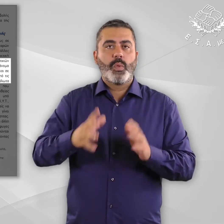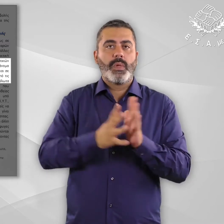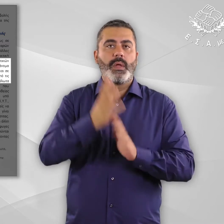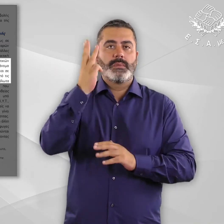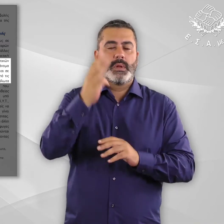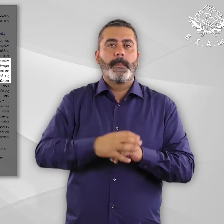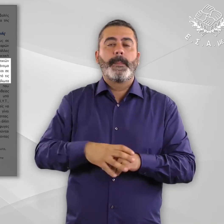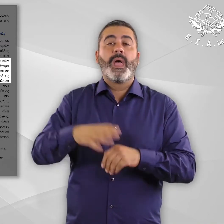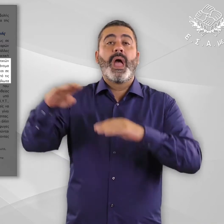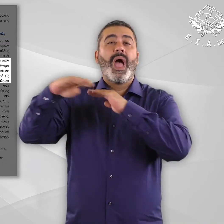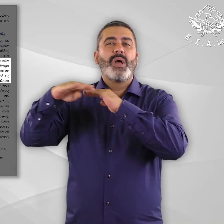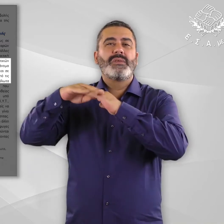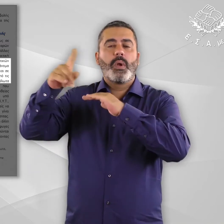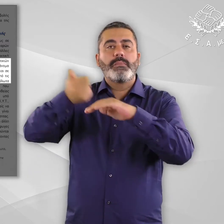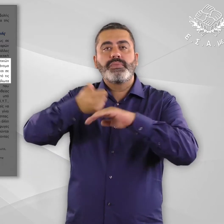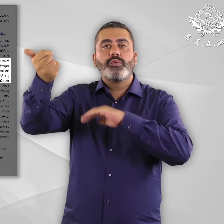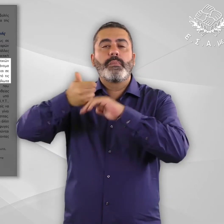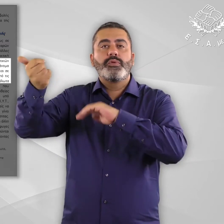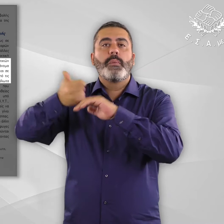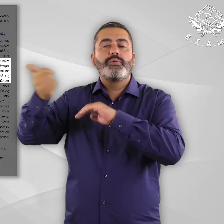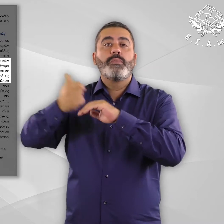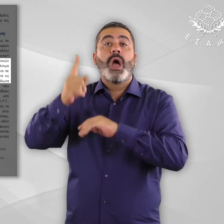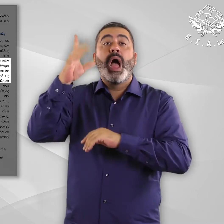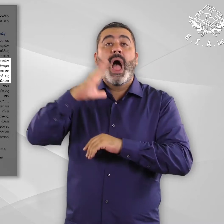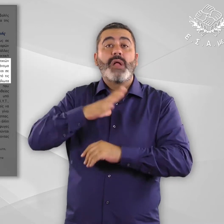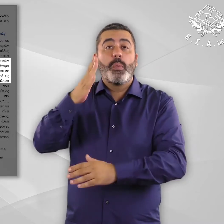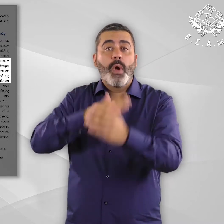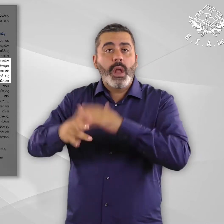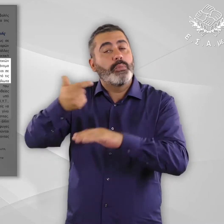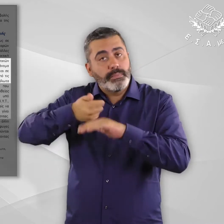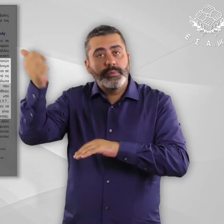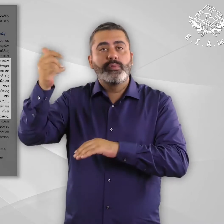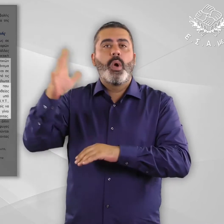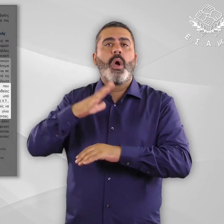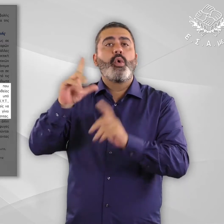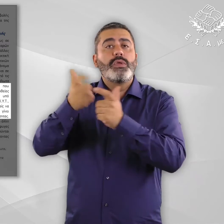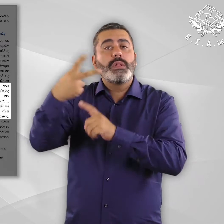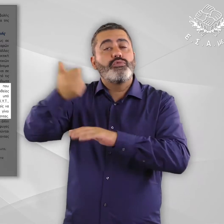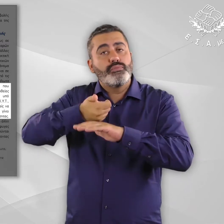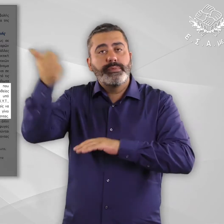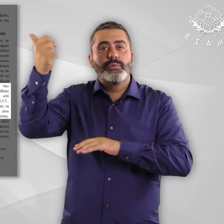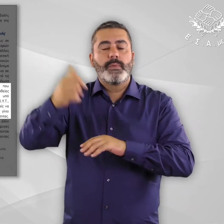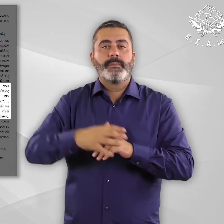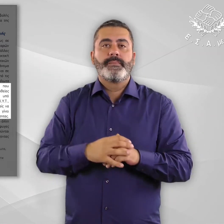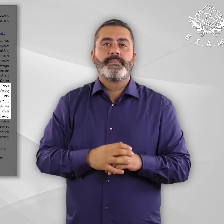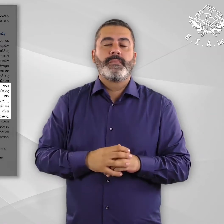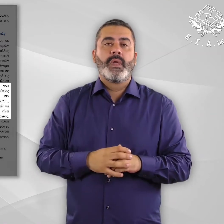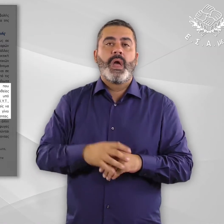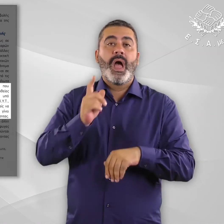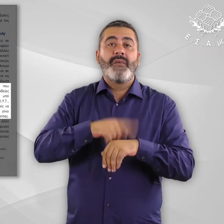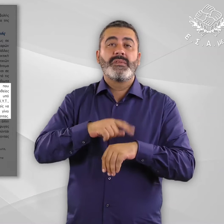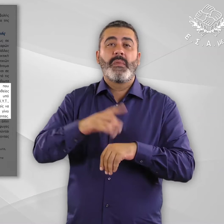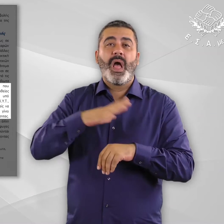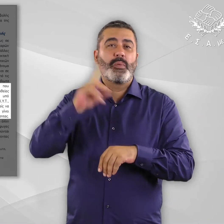Από τις επαναπροωθήσεις των ευρώ δεν εξερούνται ούτε τα ευάλωτα άτομα και οι οικογένειες τους. Νεοεισερχόμενοι που συλλαμβάνονται κατά την